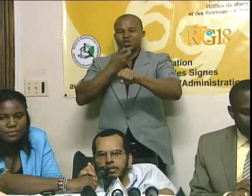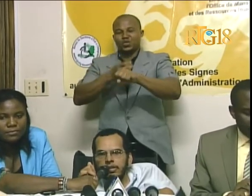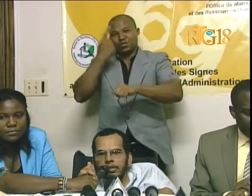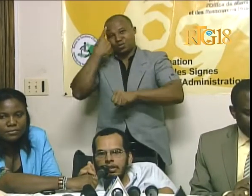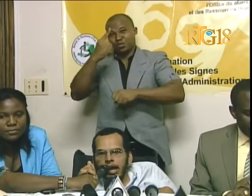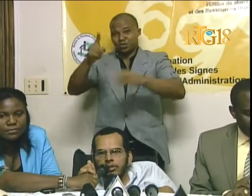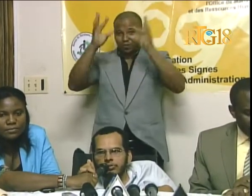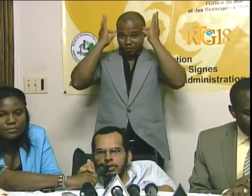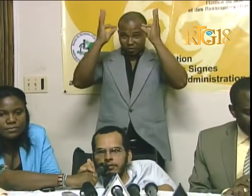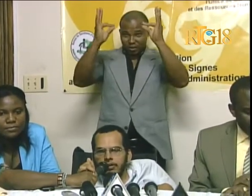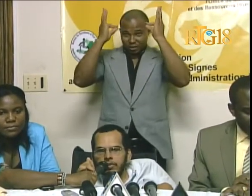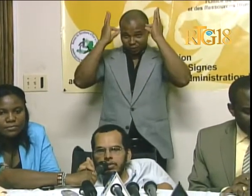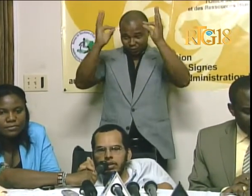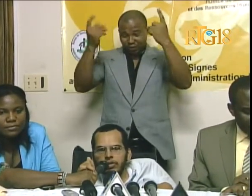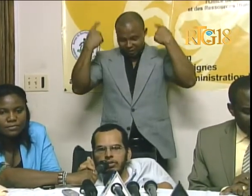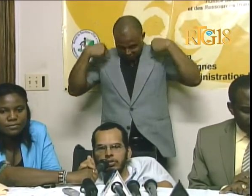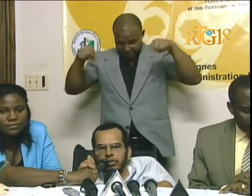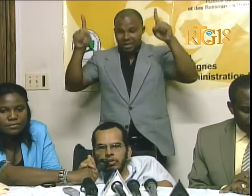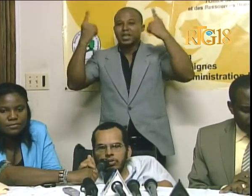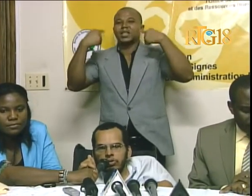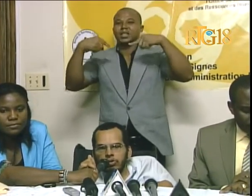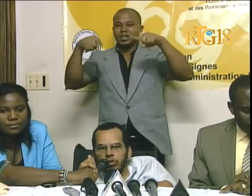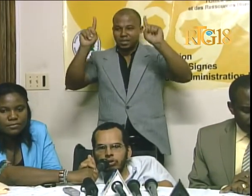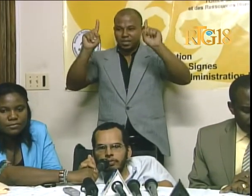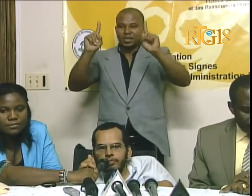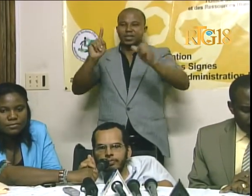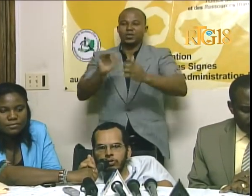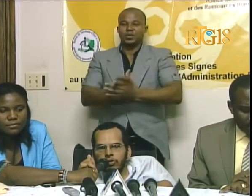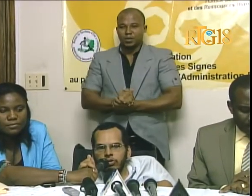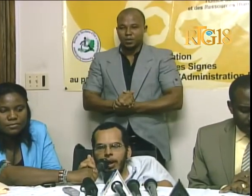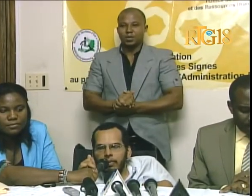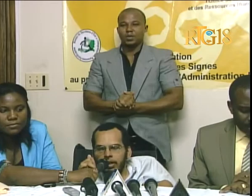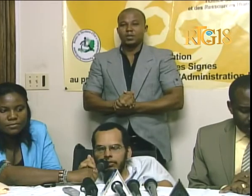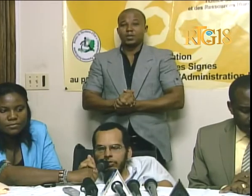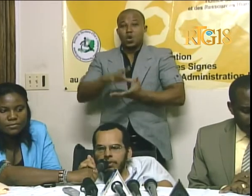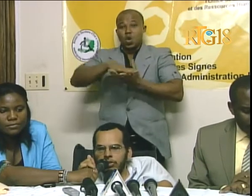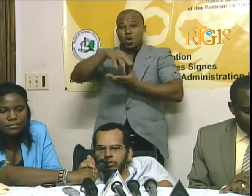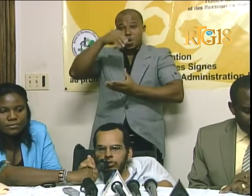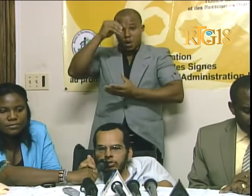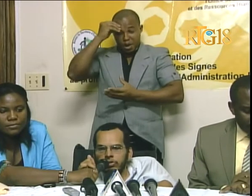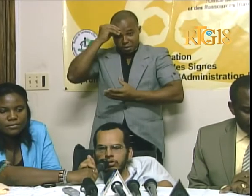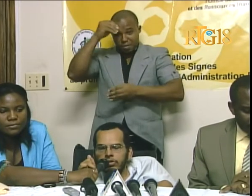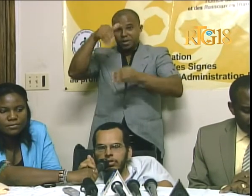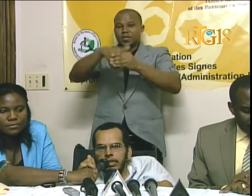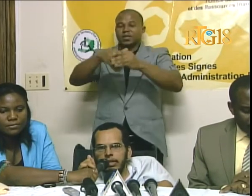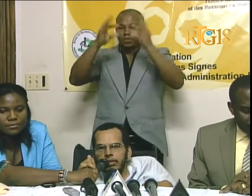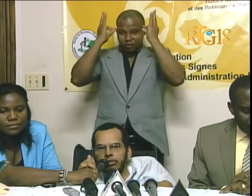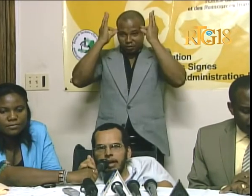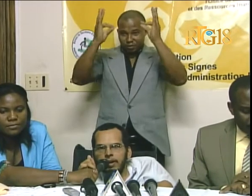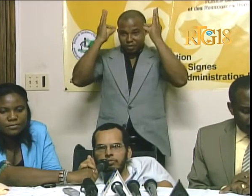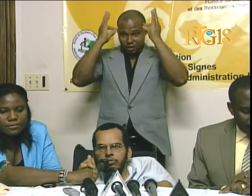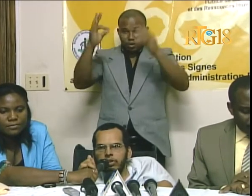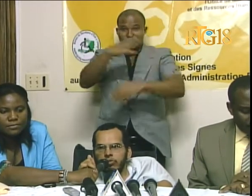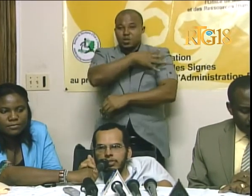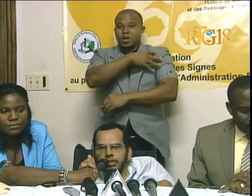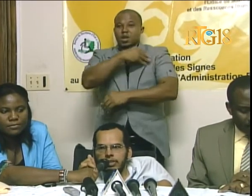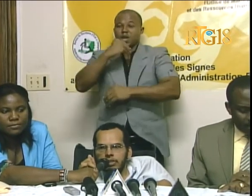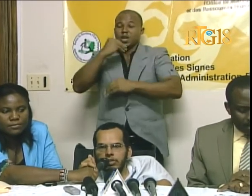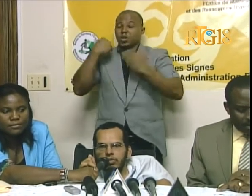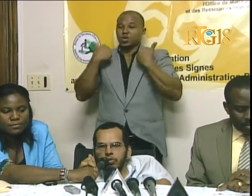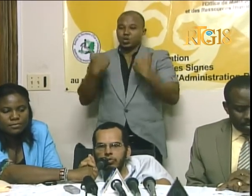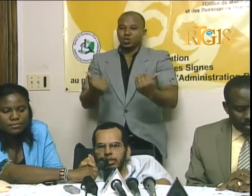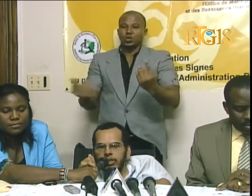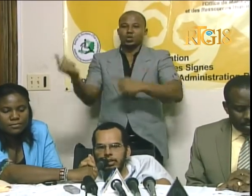asyure vremen ke yo apren fomasyon e ke yo kapab Jounen